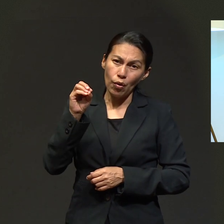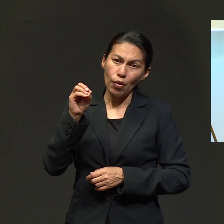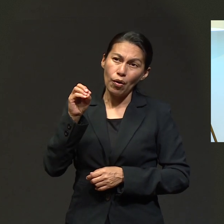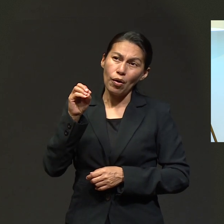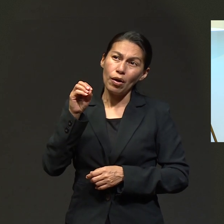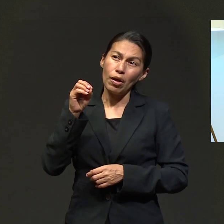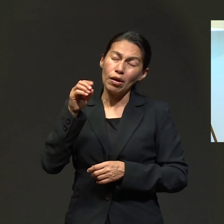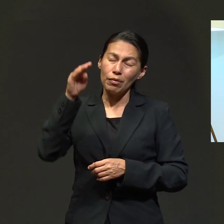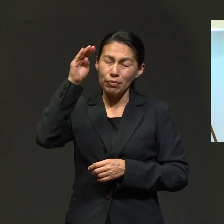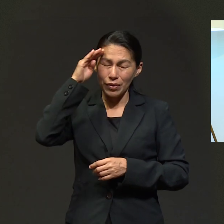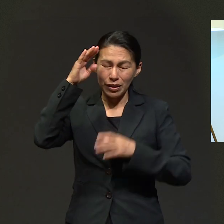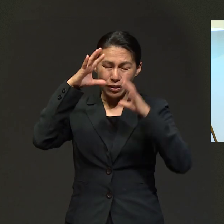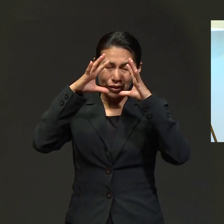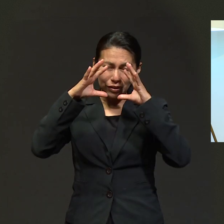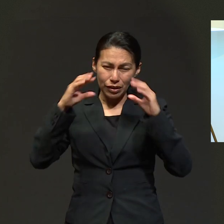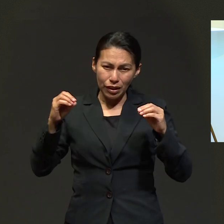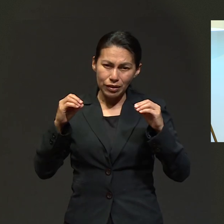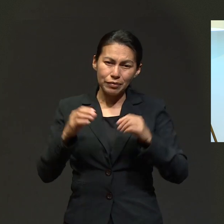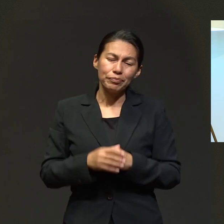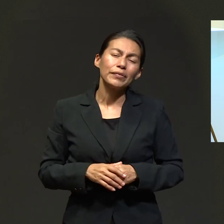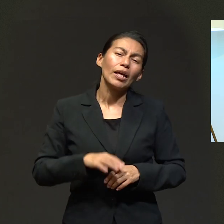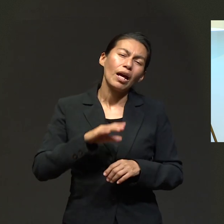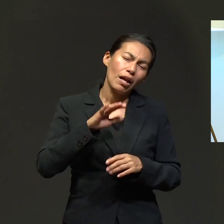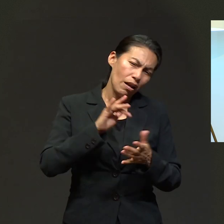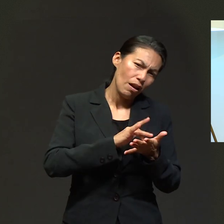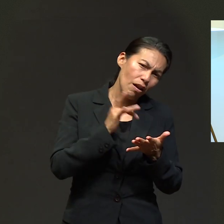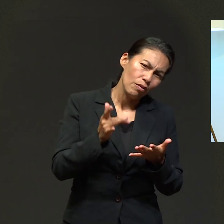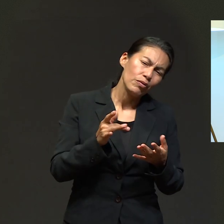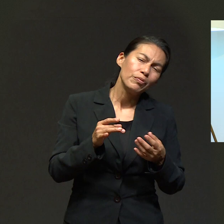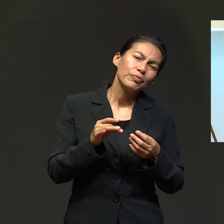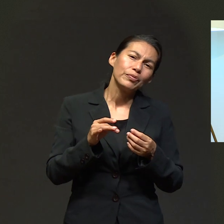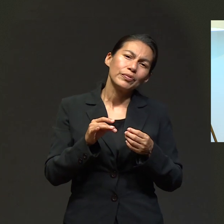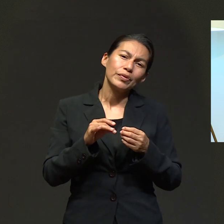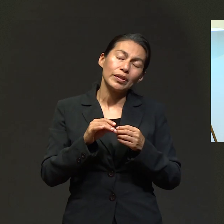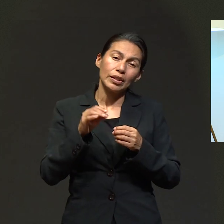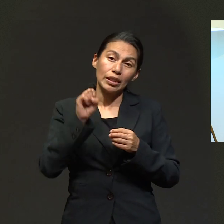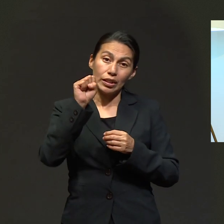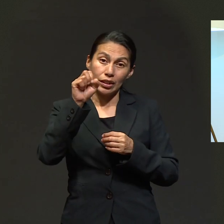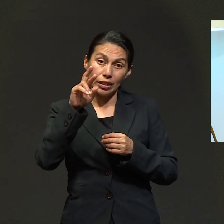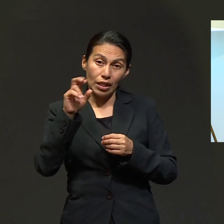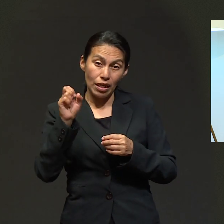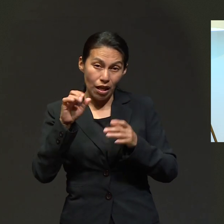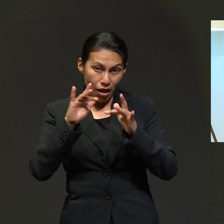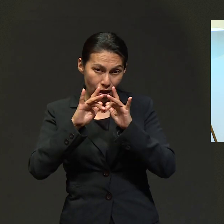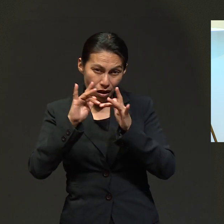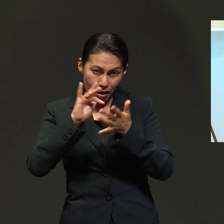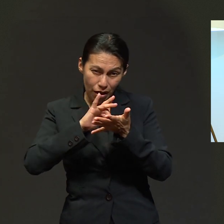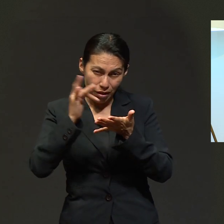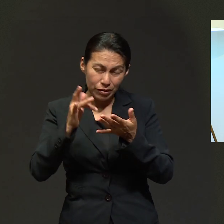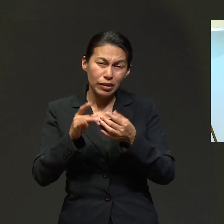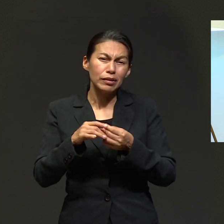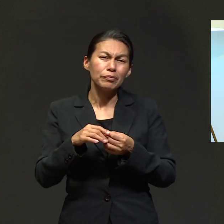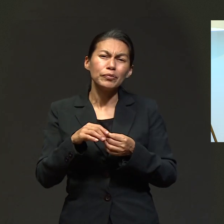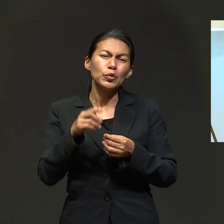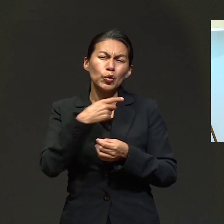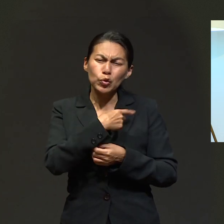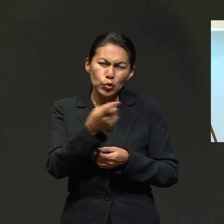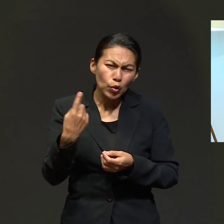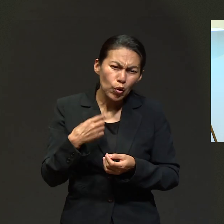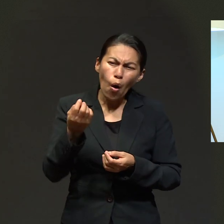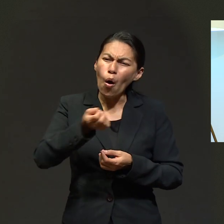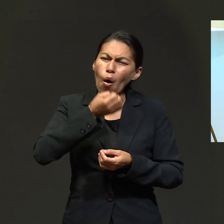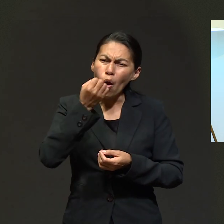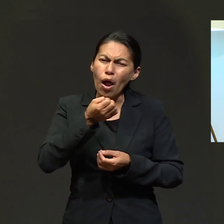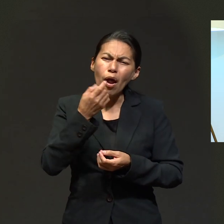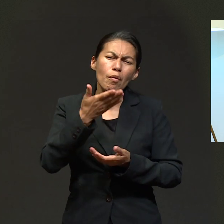a fin de que Arturo pueda tener la salud, no solamente mental, sino también espiritual, para que Dios haga un milagro